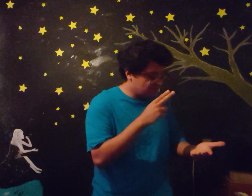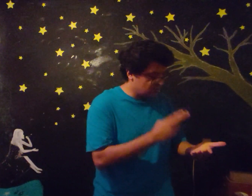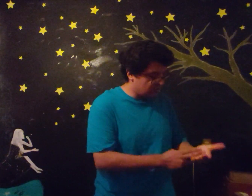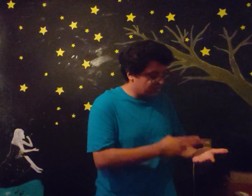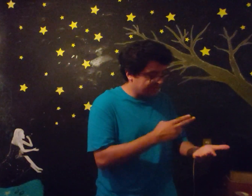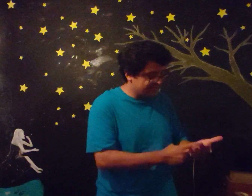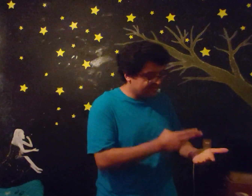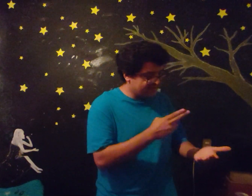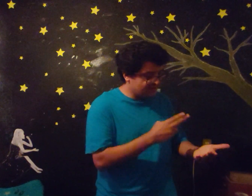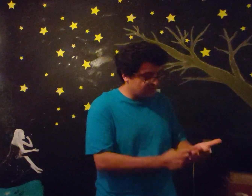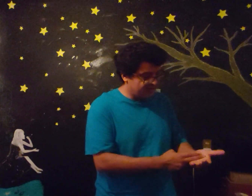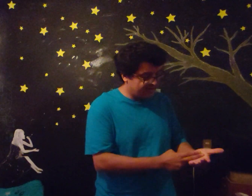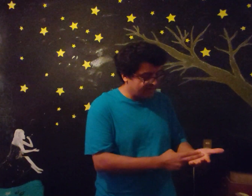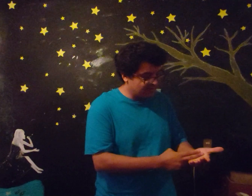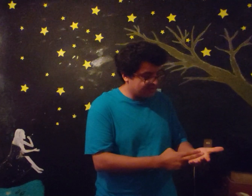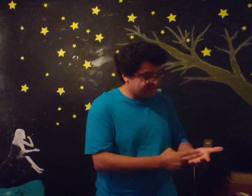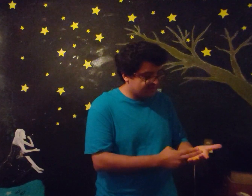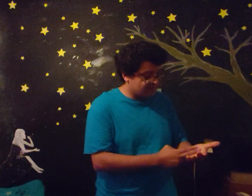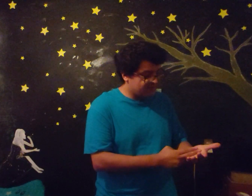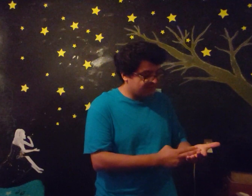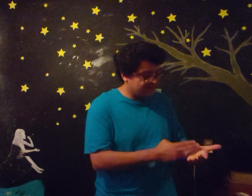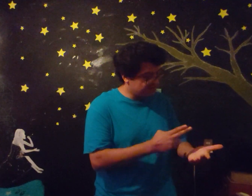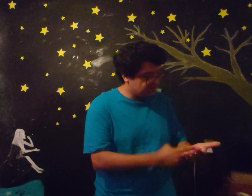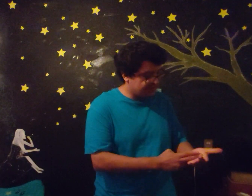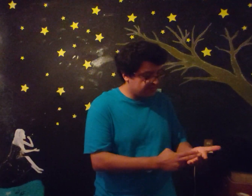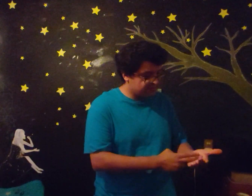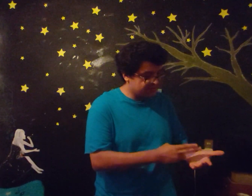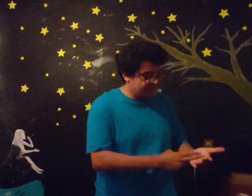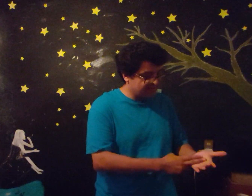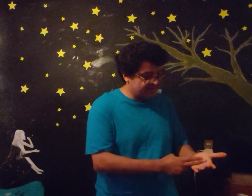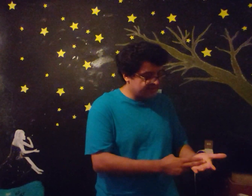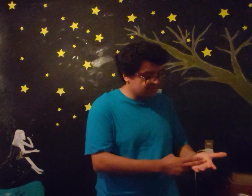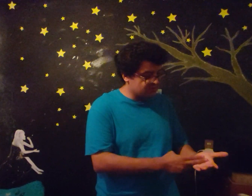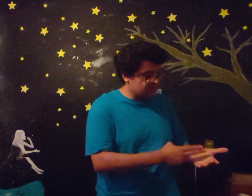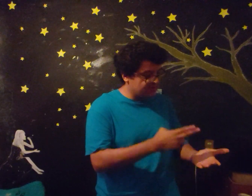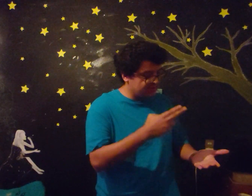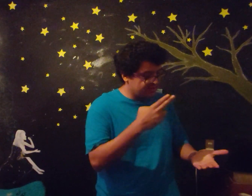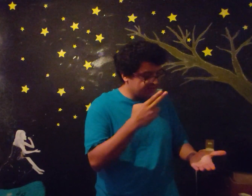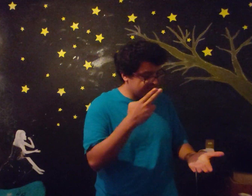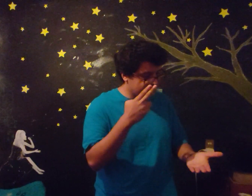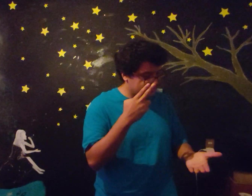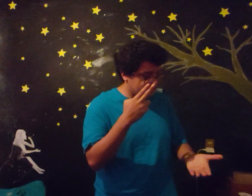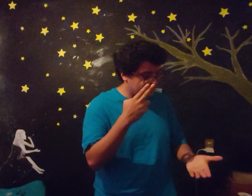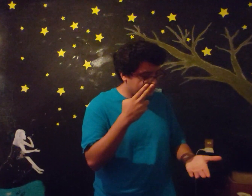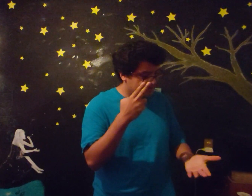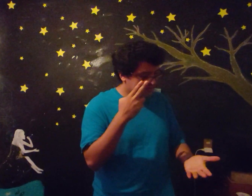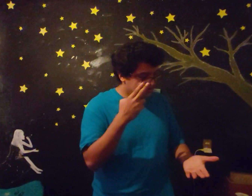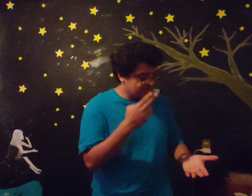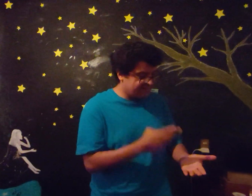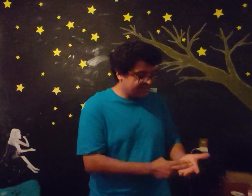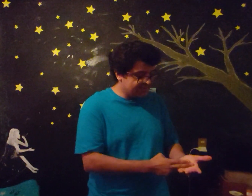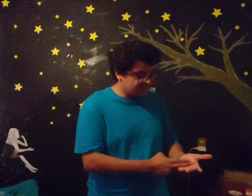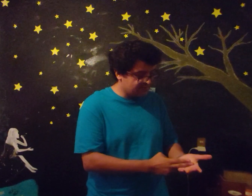Solón más 10 del Cruelé Acuérdate de Cruelé Para mi cumpleaños Y aparte de eso Cruelé Este Cebadísimo